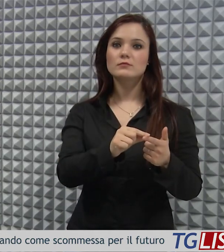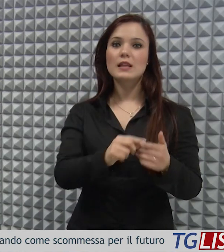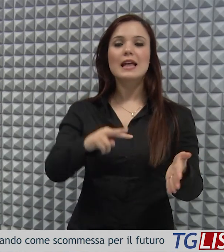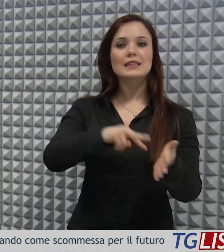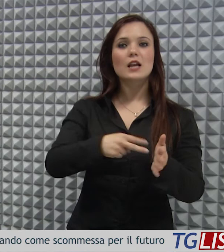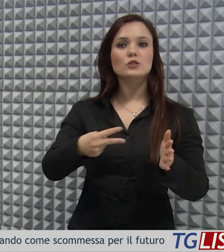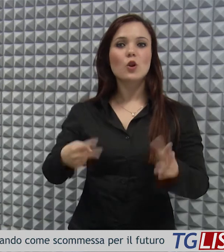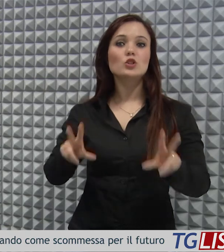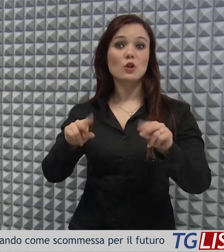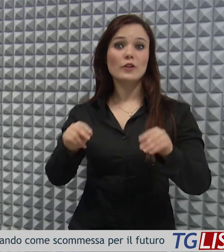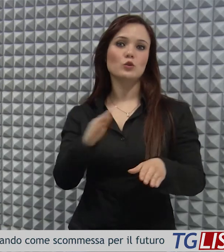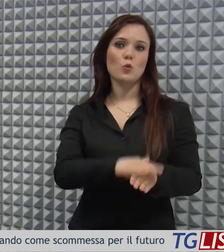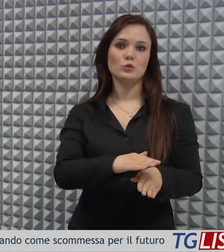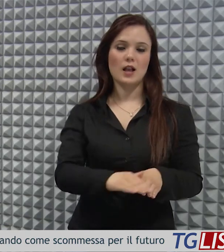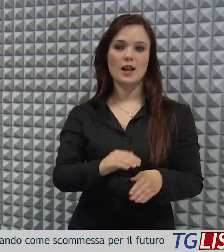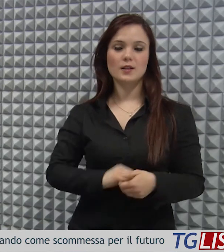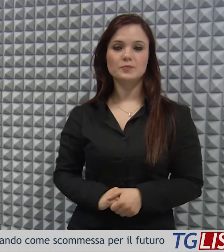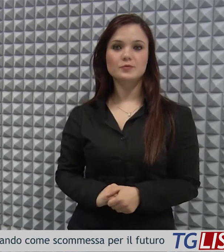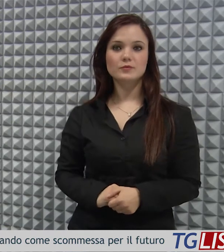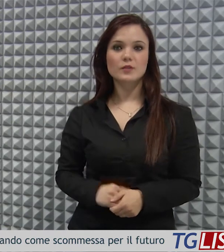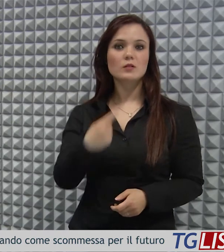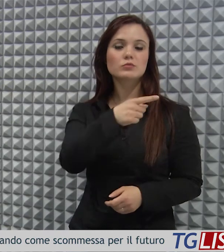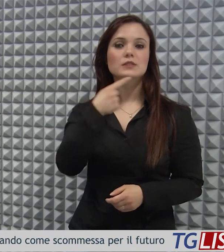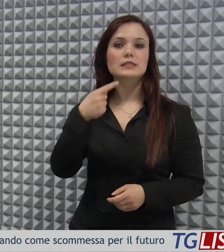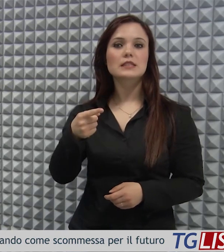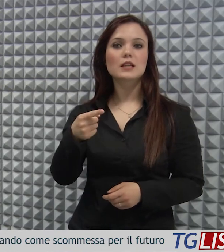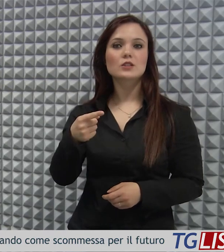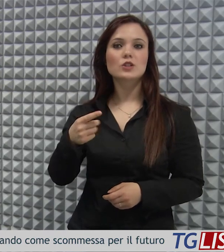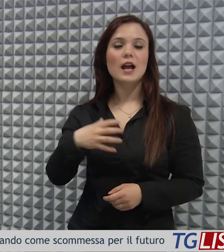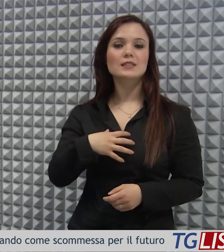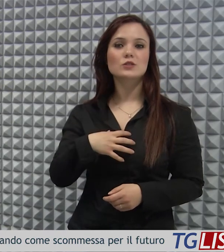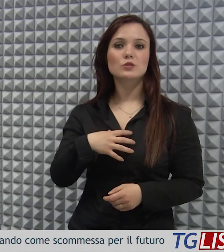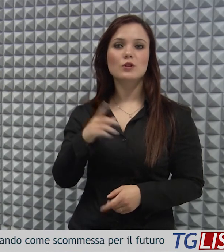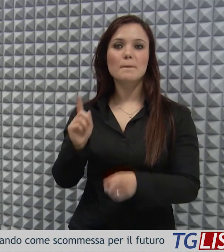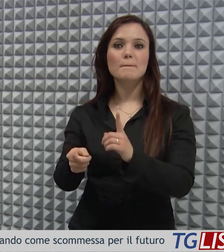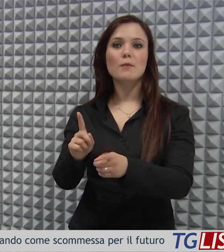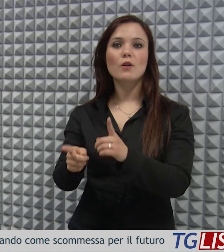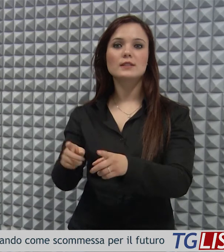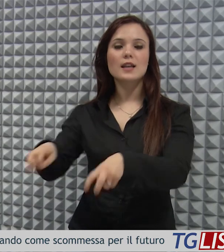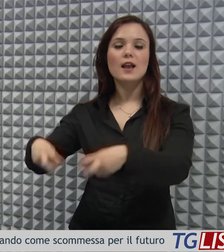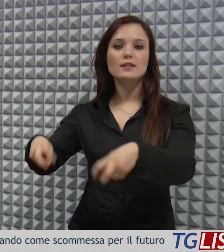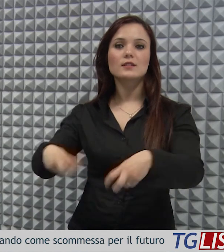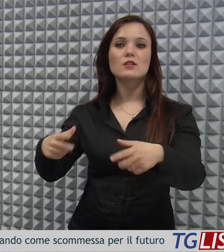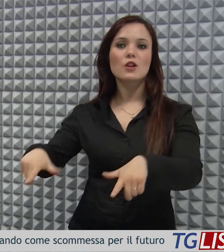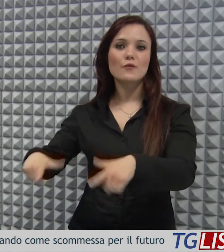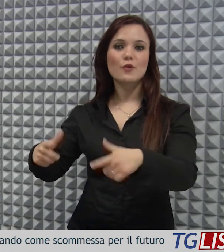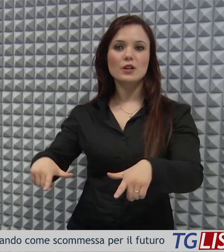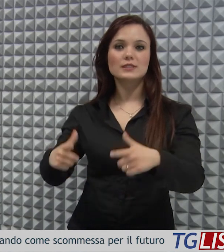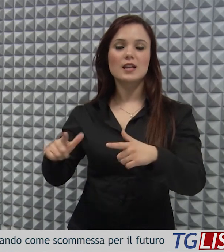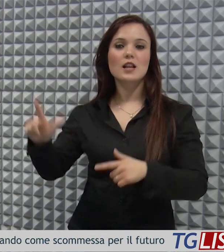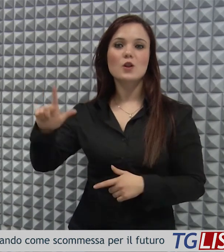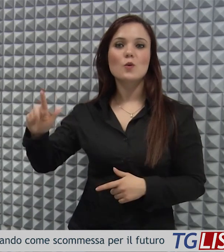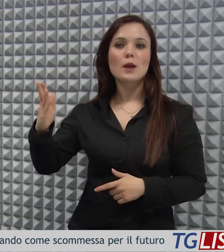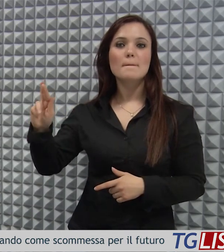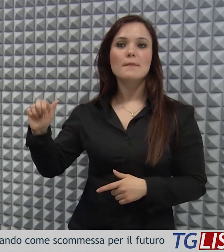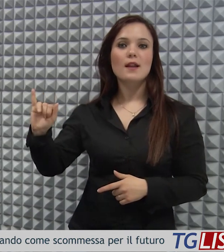la tecnologia e l'innovazione. Lo ha dichiarato l'assessore alle politiche agricole e